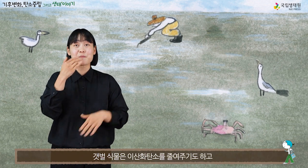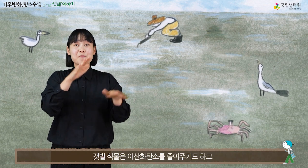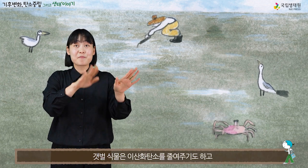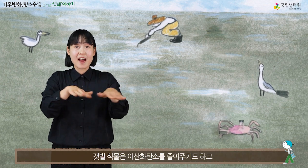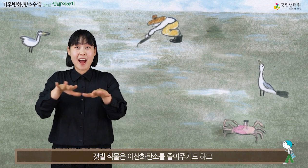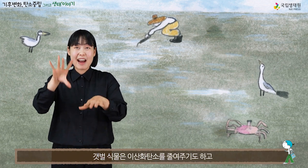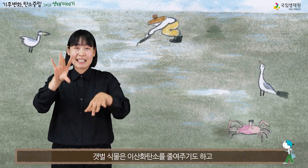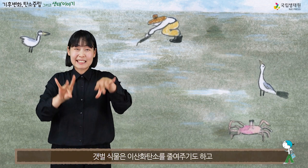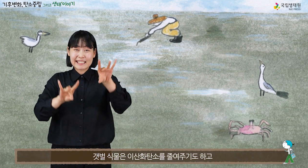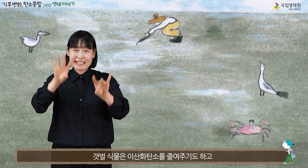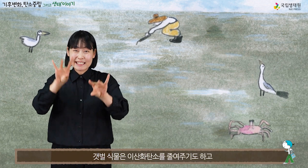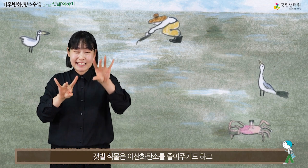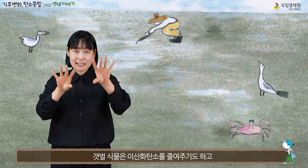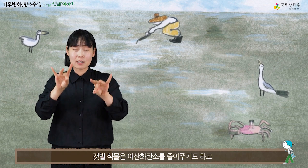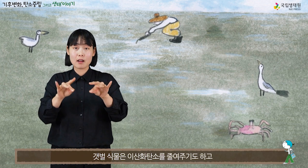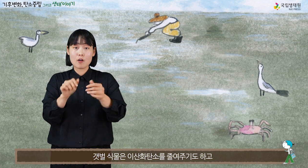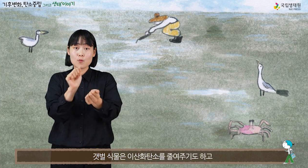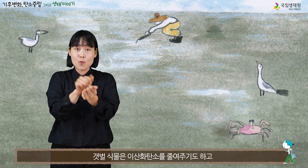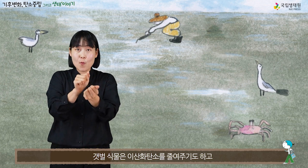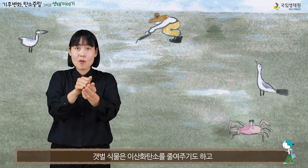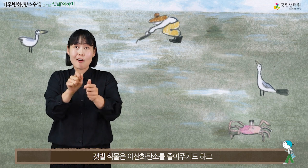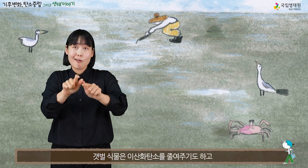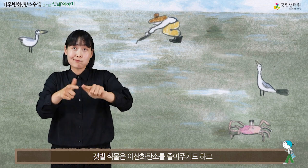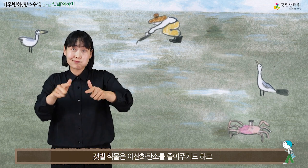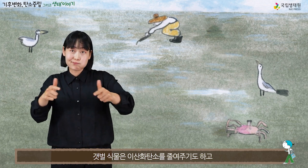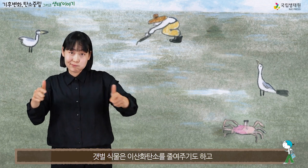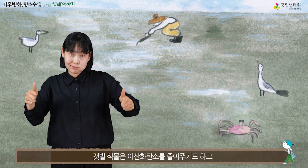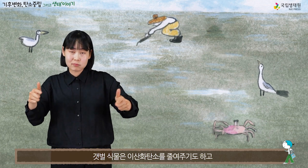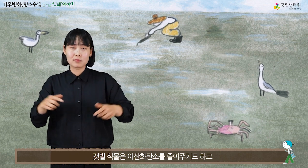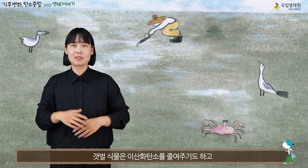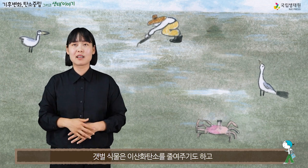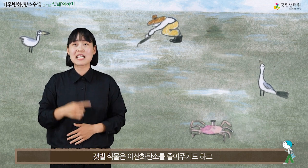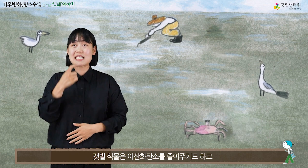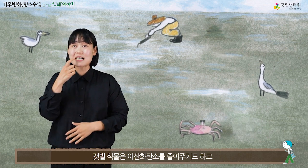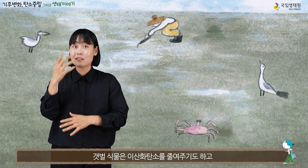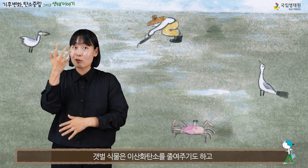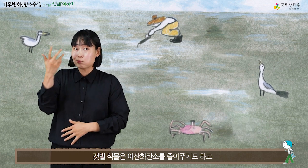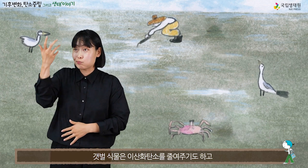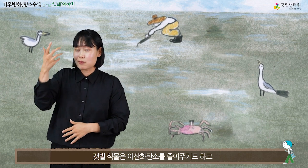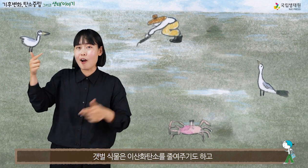갯벌 식물은 이산화탄소를 줄여주기도 하고